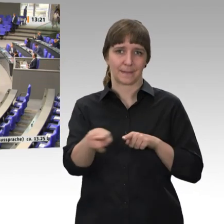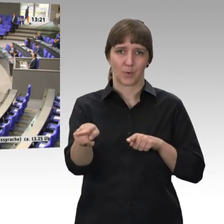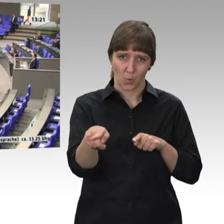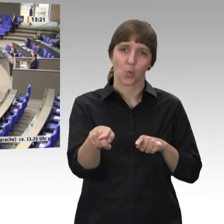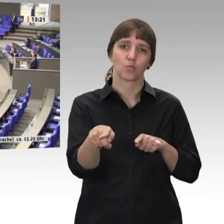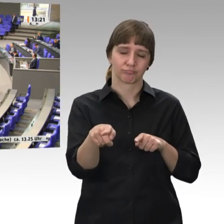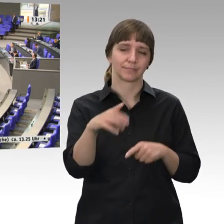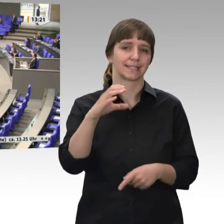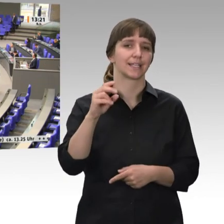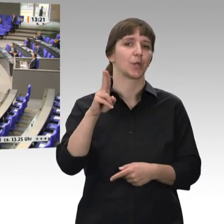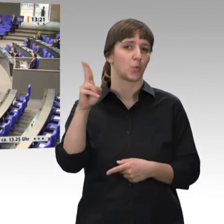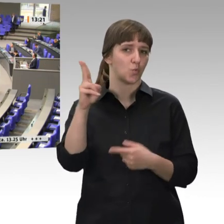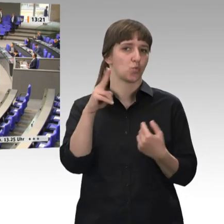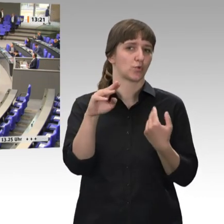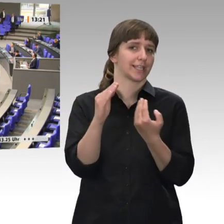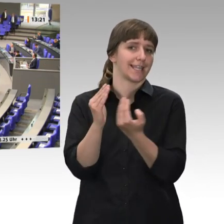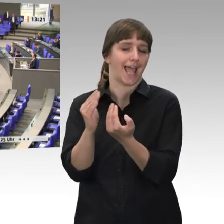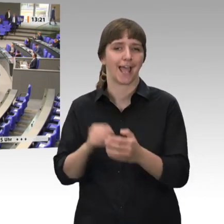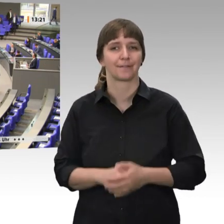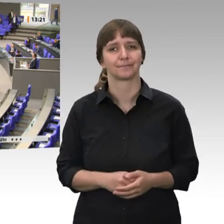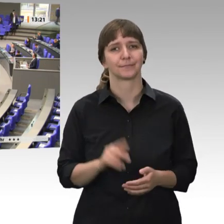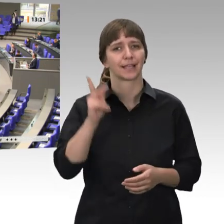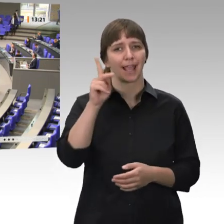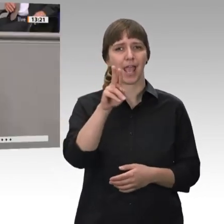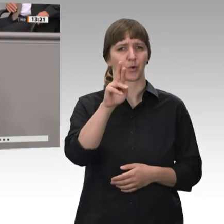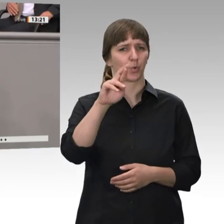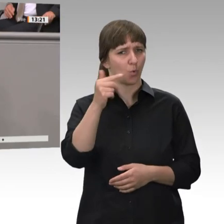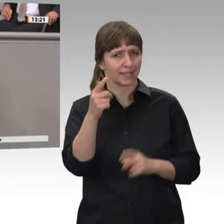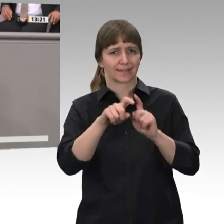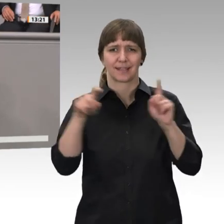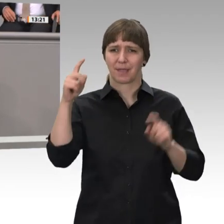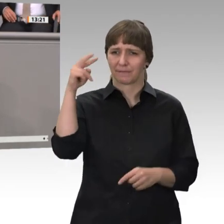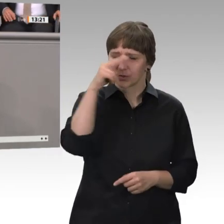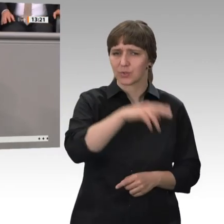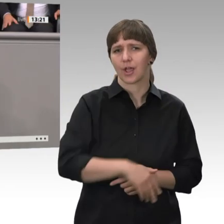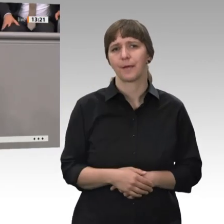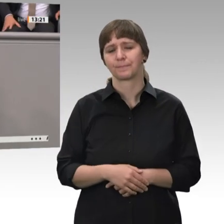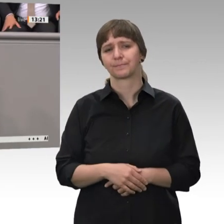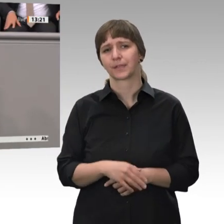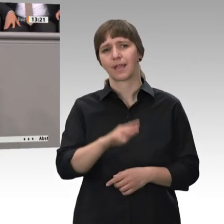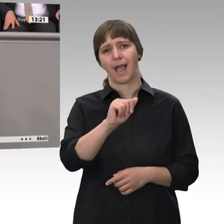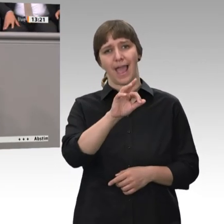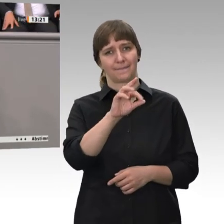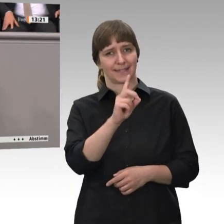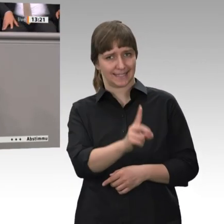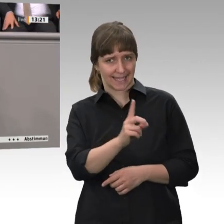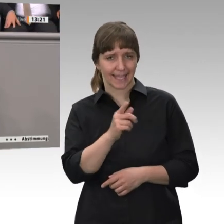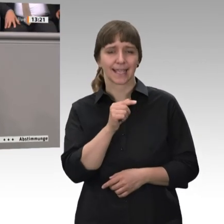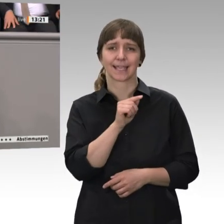rückt. Herr Kurt redet vom Friseur. Bei der AfD werden die Kinder oder werden an die Kinder die Axt